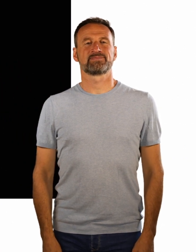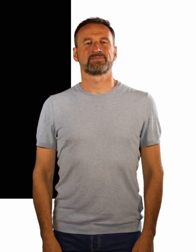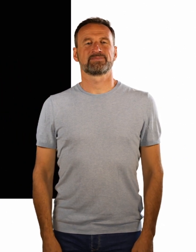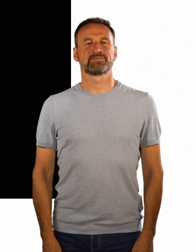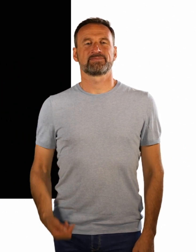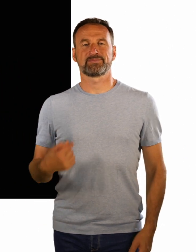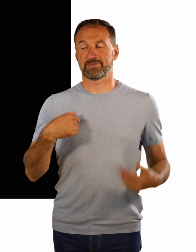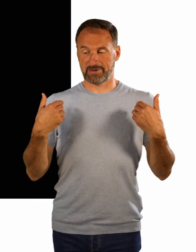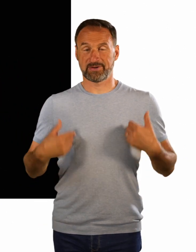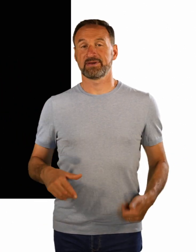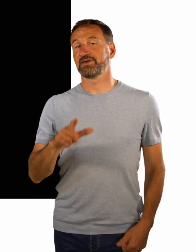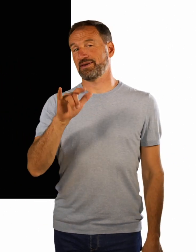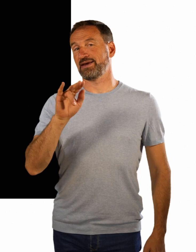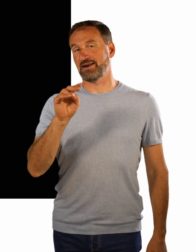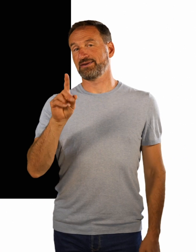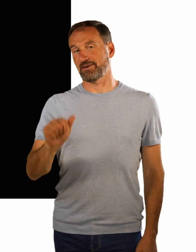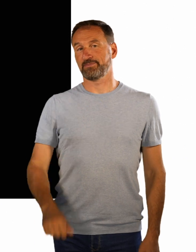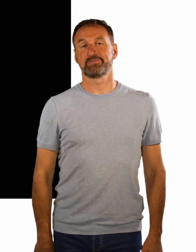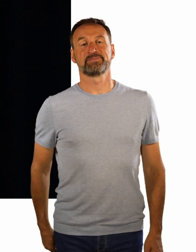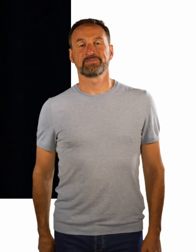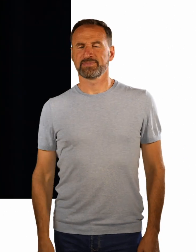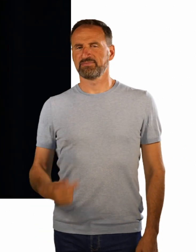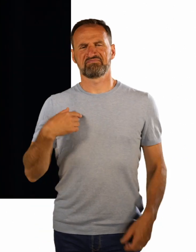Ich bin die Linda. Ich kann alles.